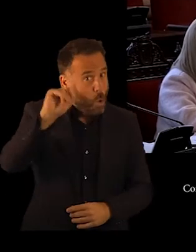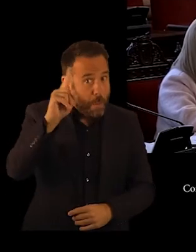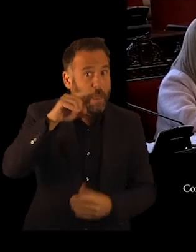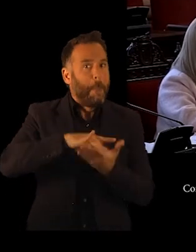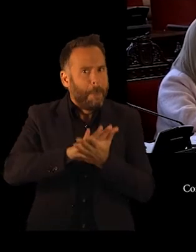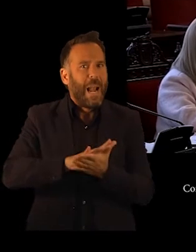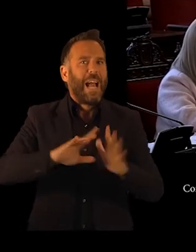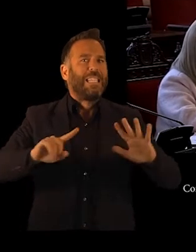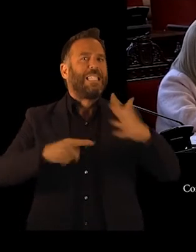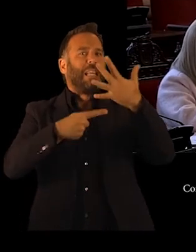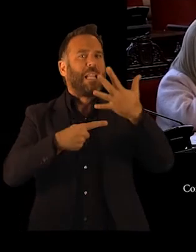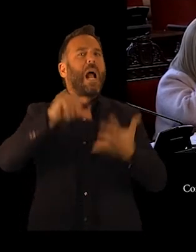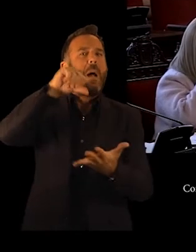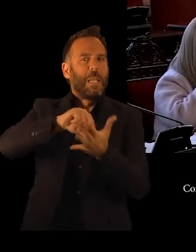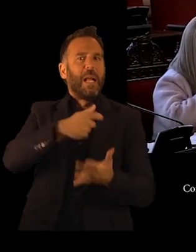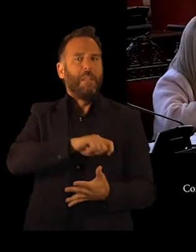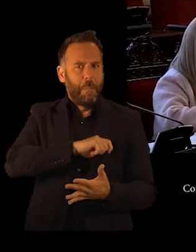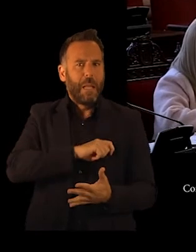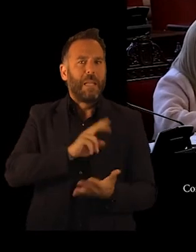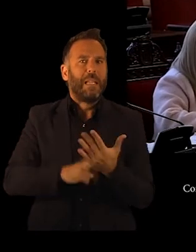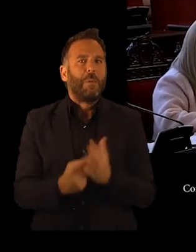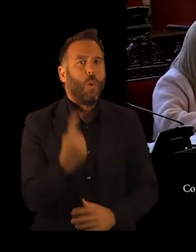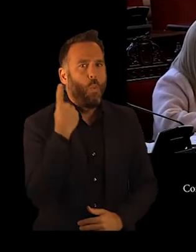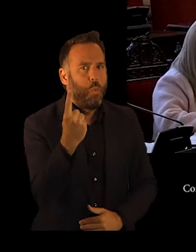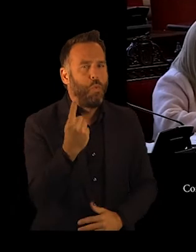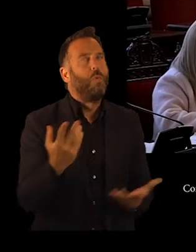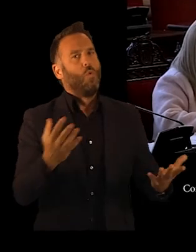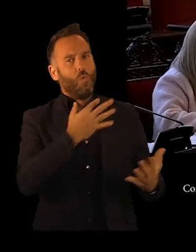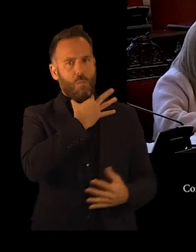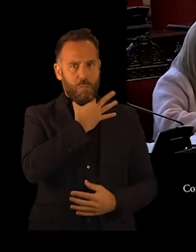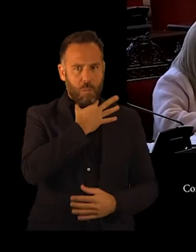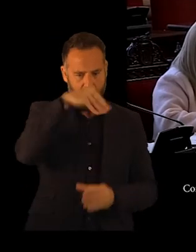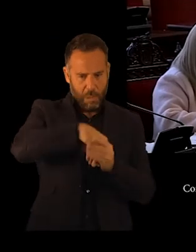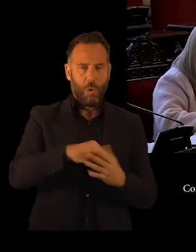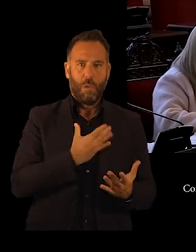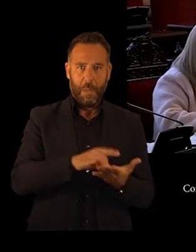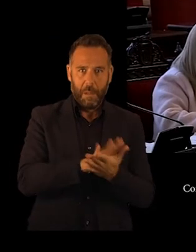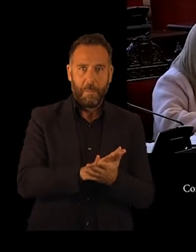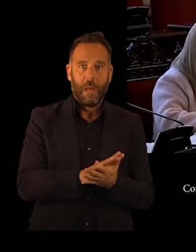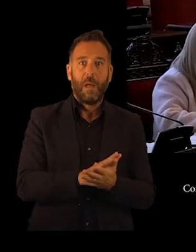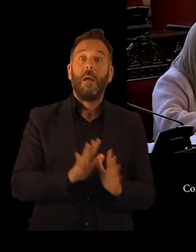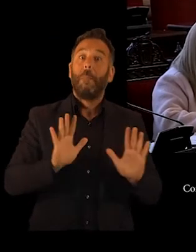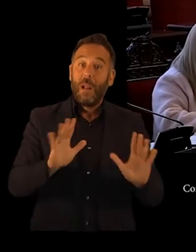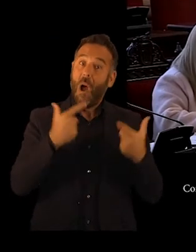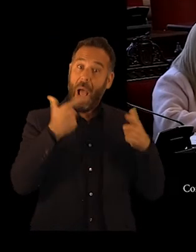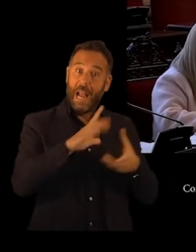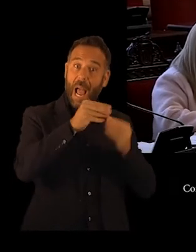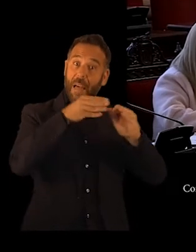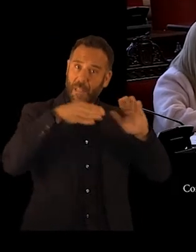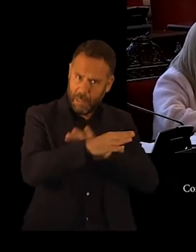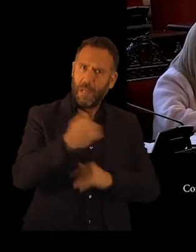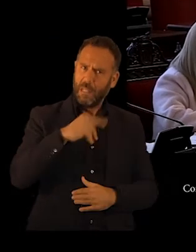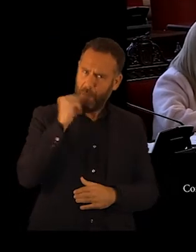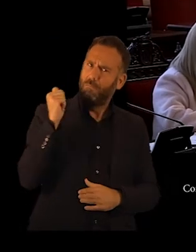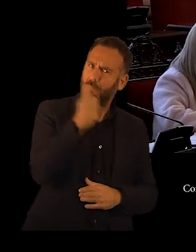España y tenemos un solo intérprete de lengua de signo solo para el Ayuntamiento. Y desde el área de accesibilidad llevamos tiempo